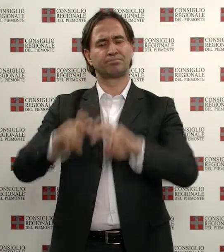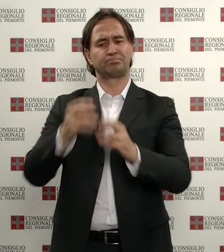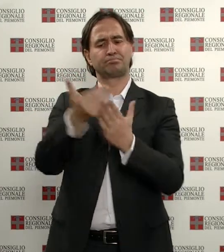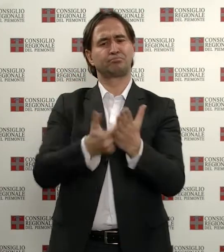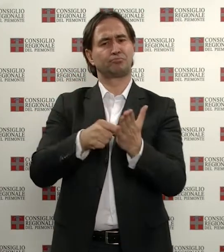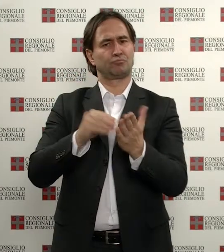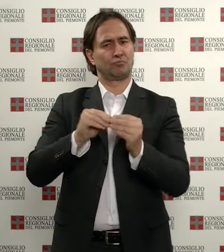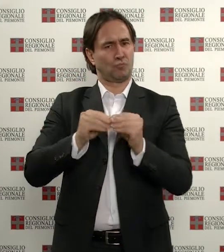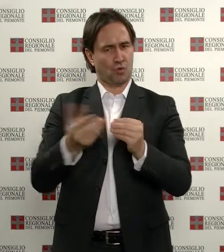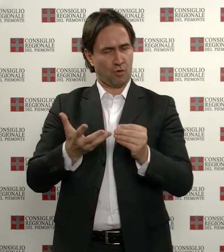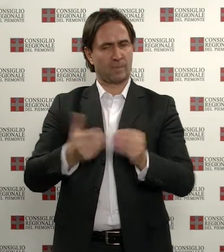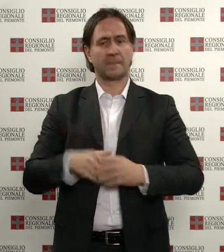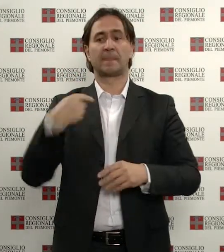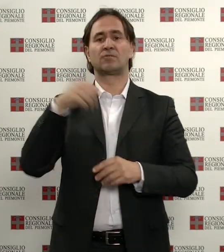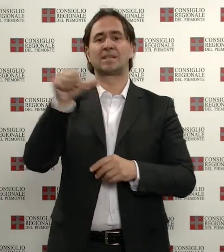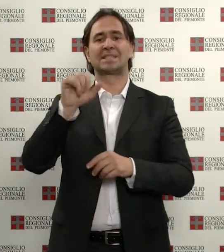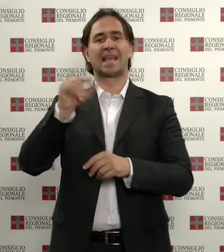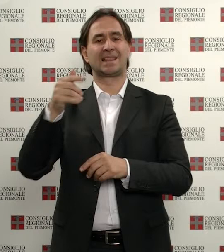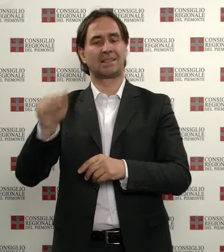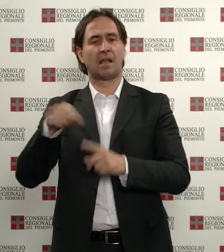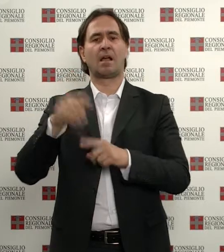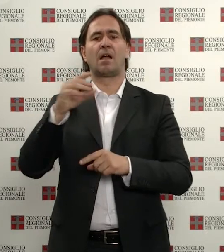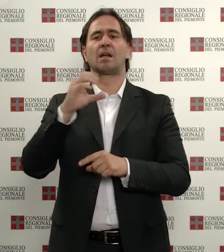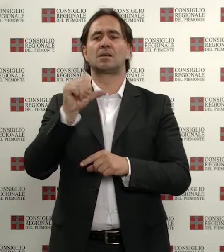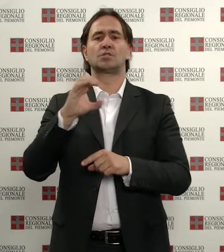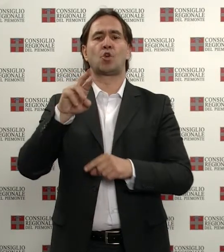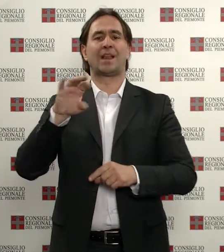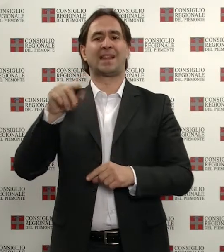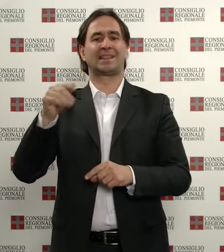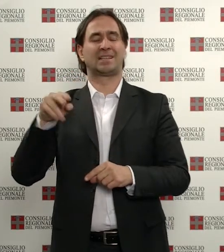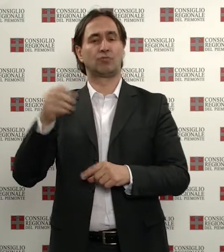'assessore Antonino Seitta e al consigliere Antonio Ferrentino per le minacce ricevute.